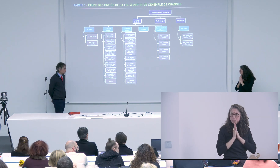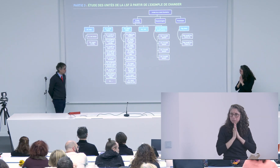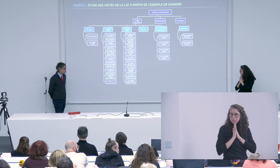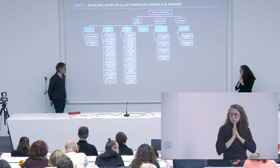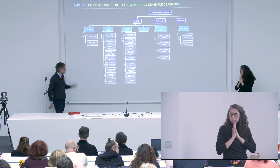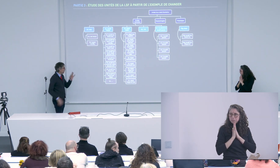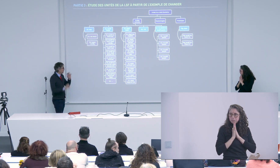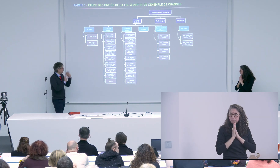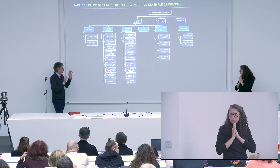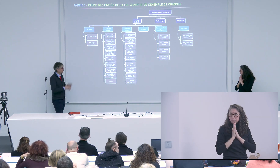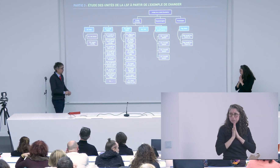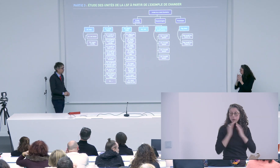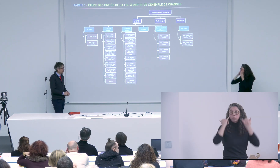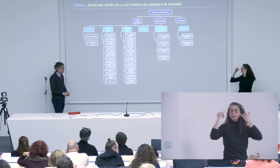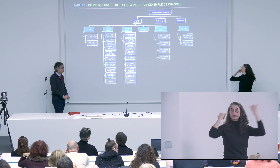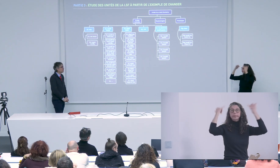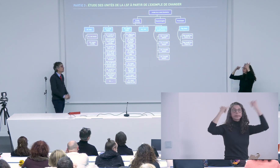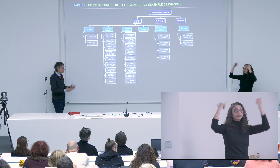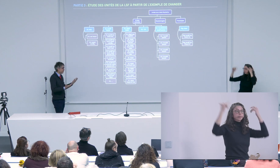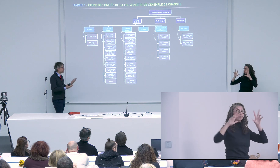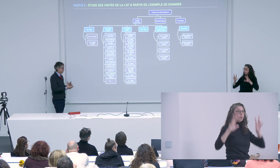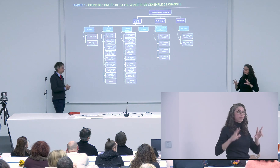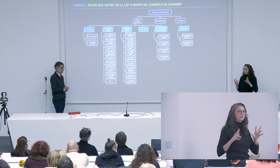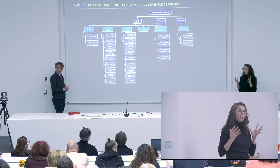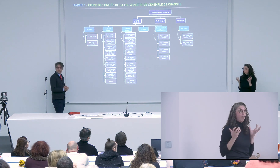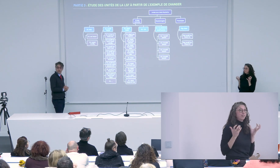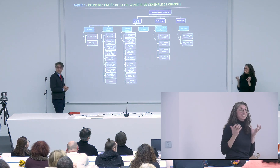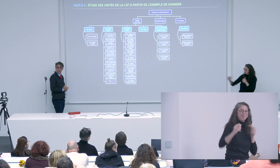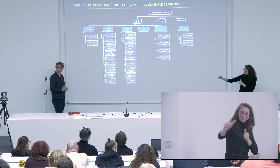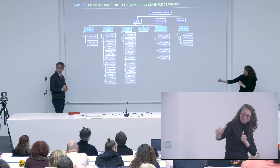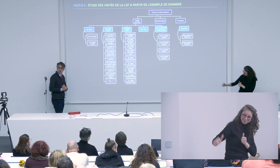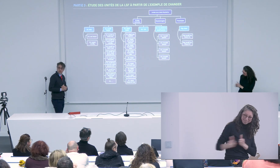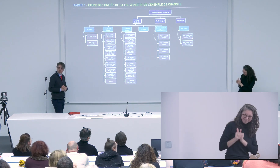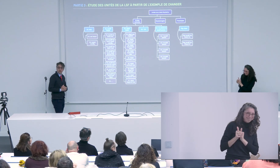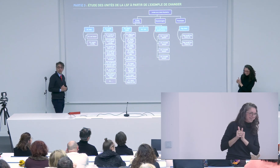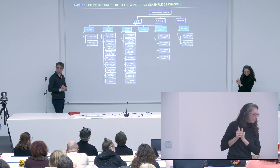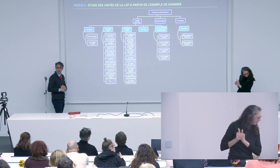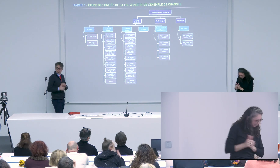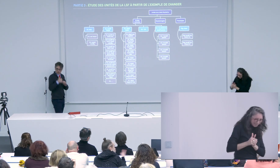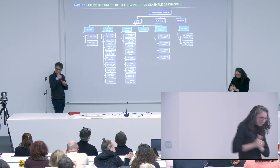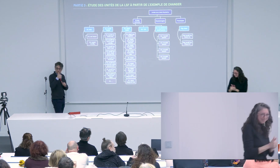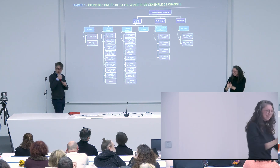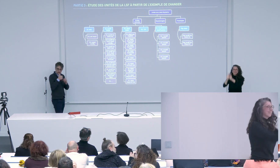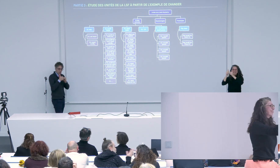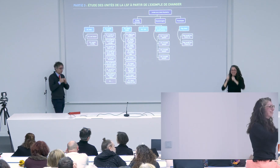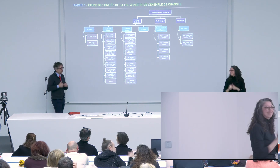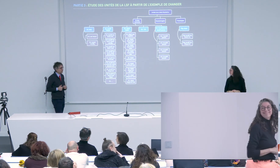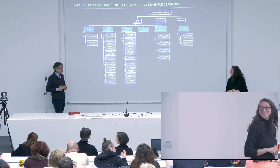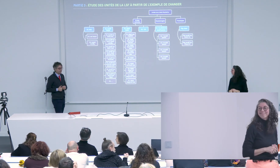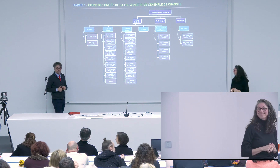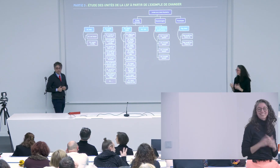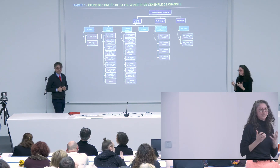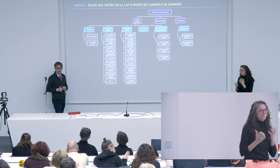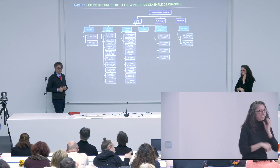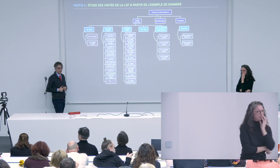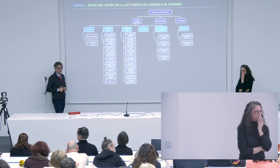-catégories vont aider dans ce sens-là j'espère avoir été assez clair absolument c'était très clair bon voilà moi j'ai plein de plein de rêves et de fantasmes